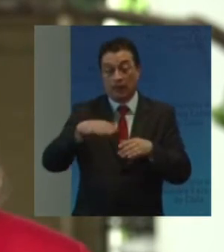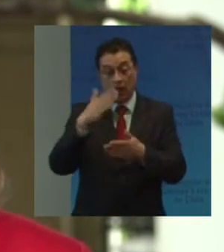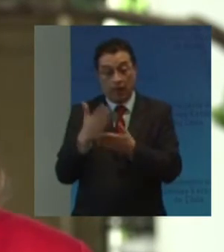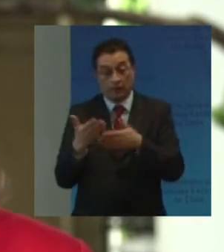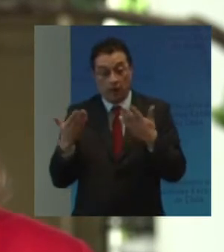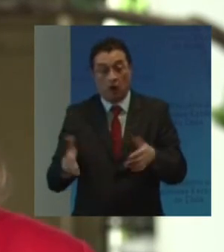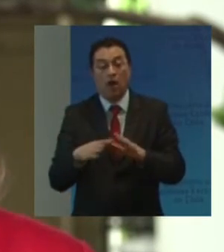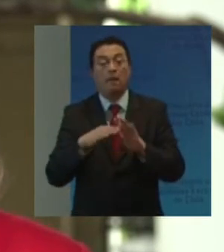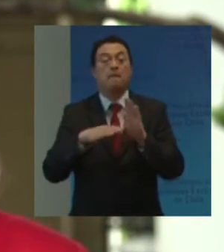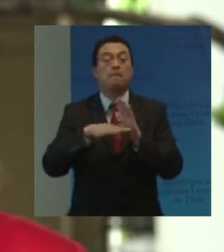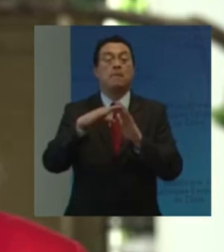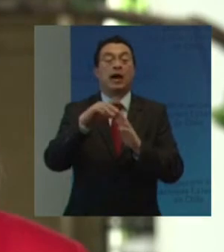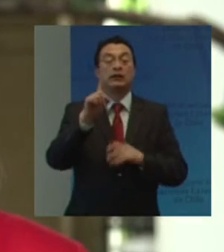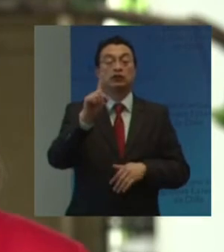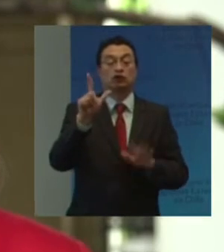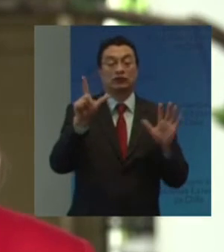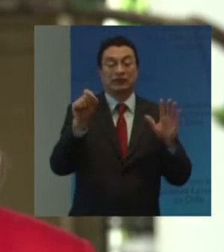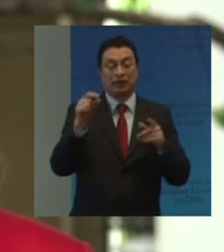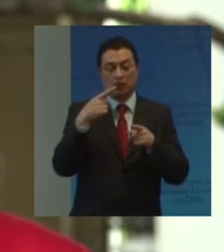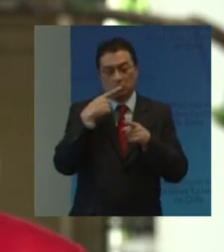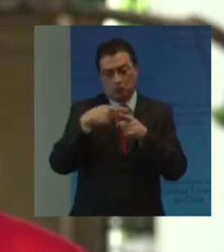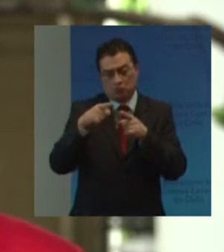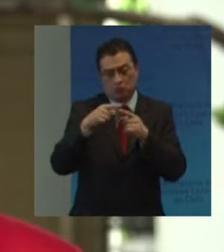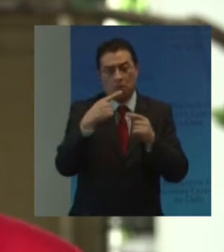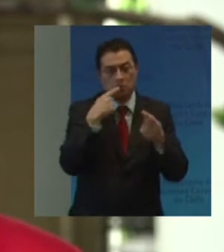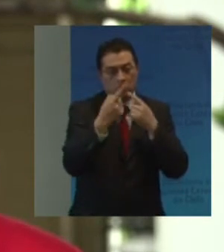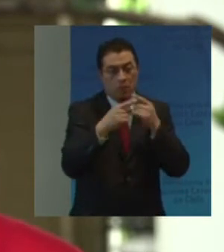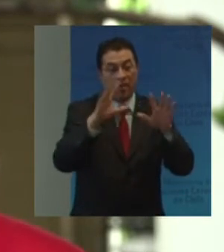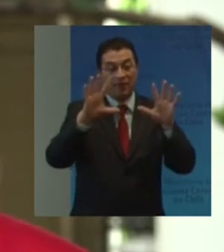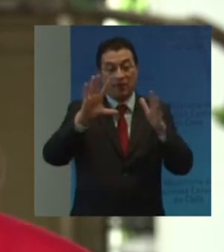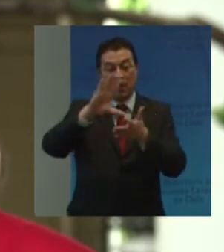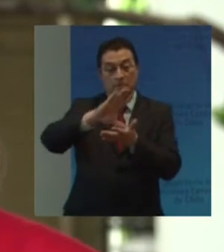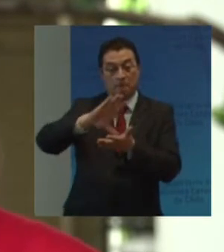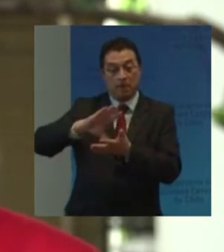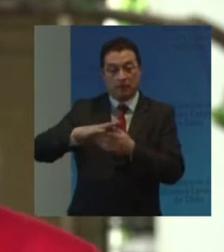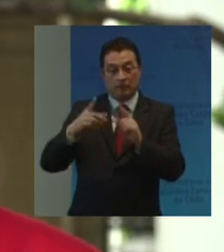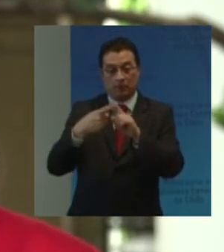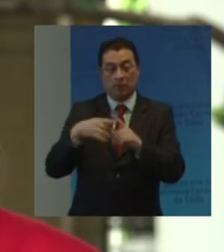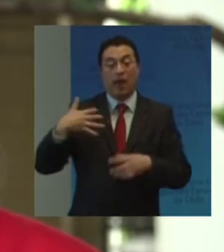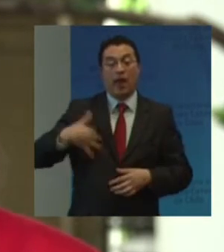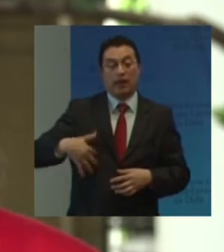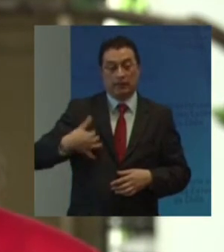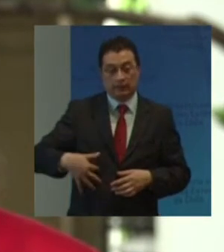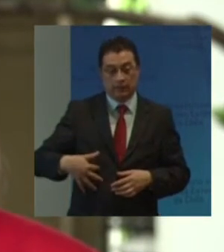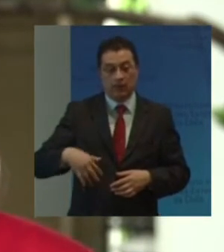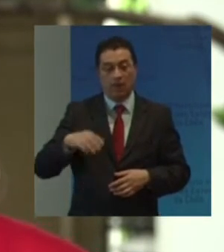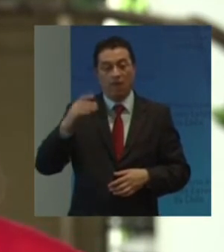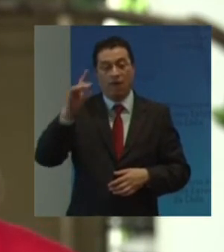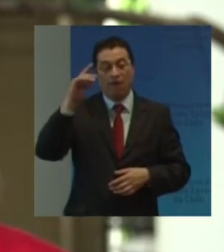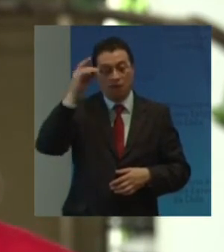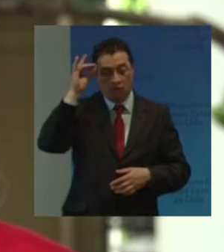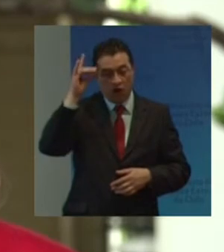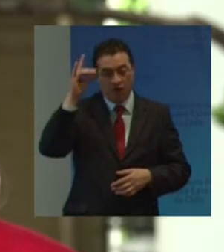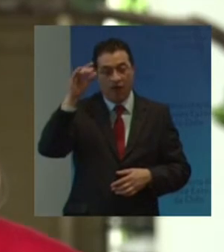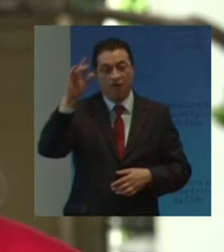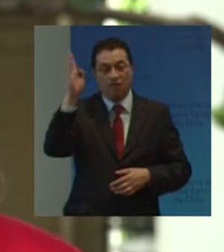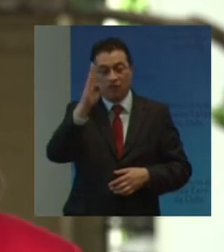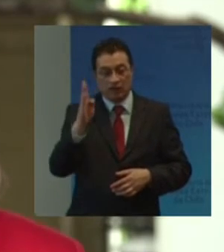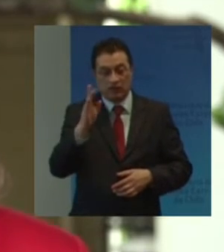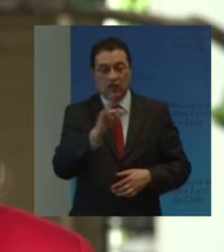han recibido Más de 170 cuestionarios Entre 10 países participantes Argentina Bolivia Brasil